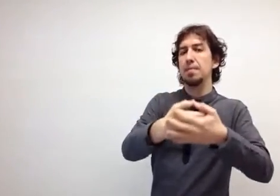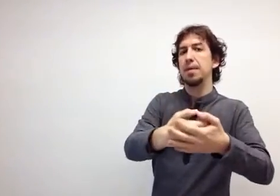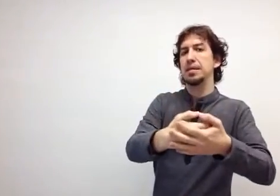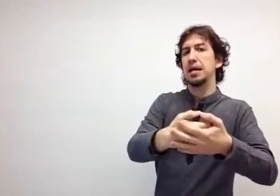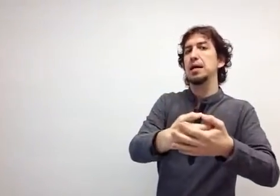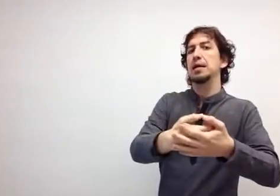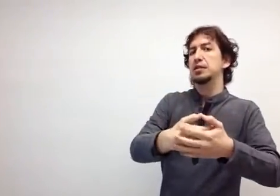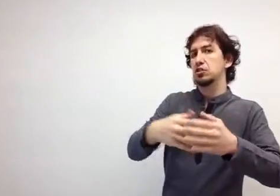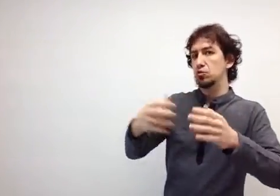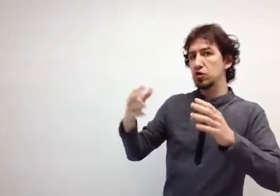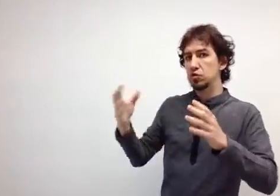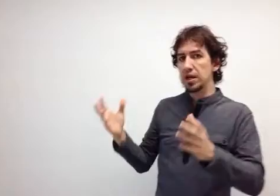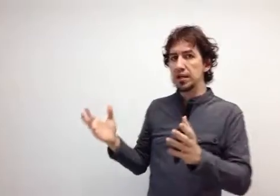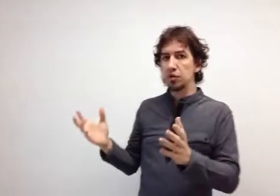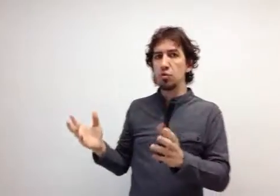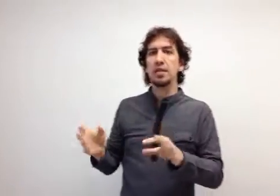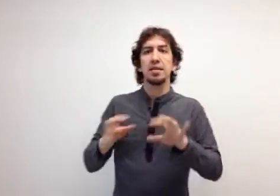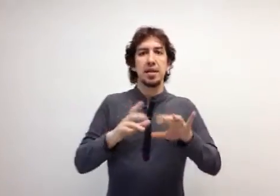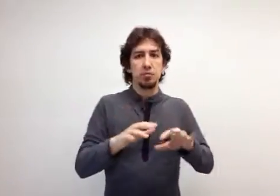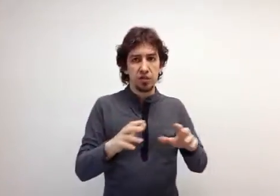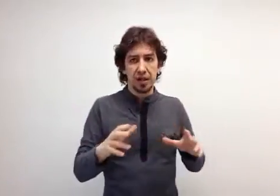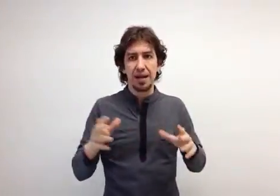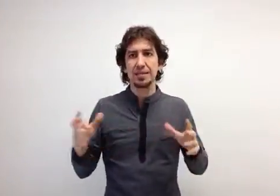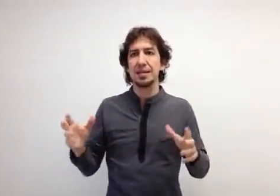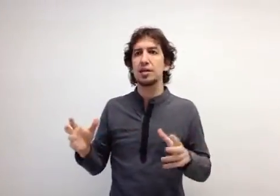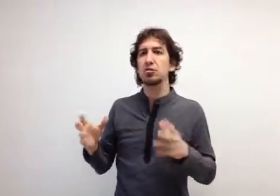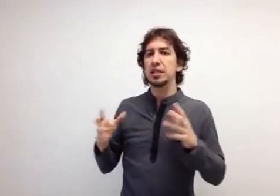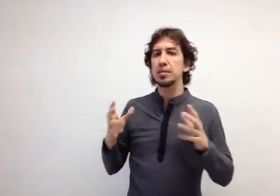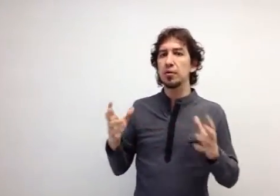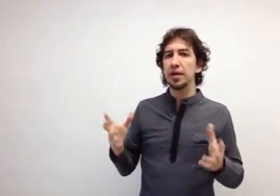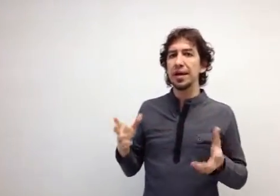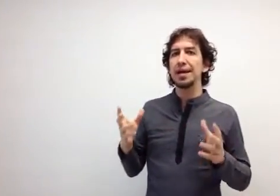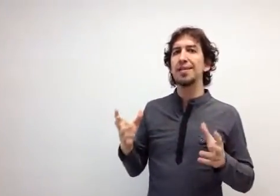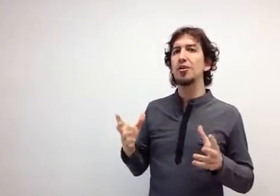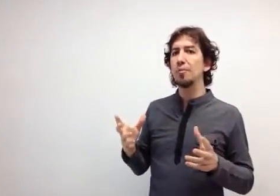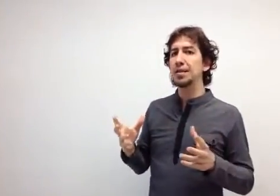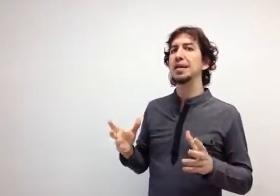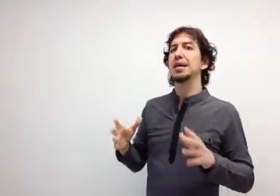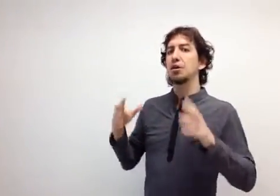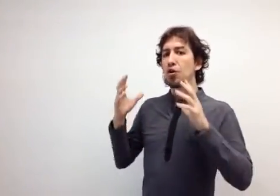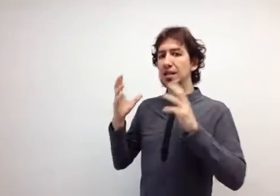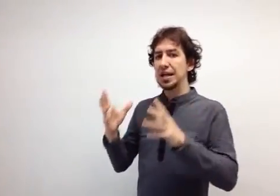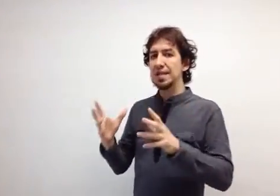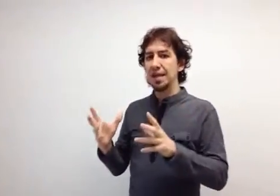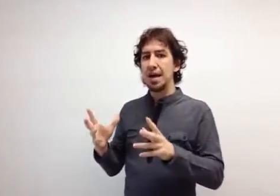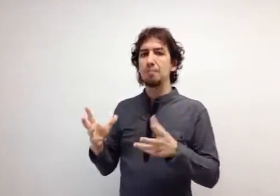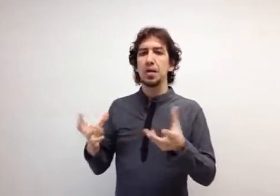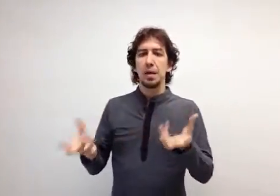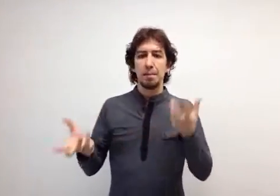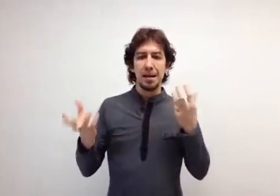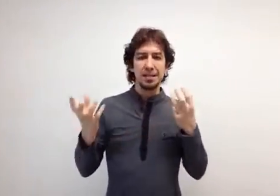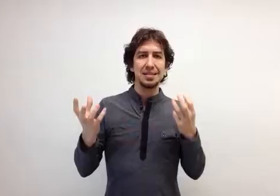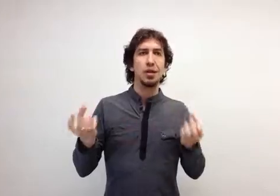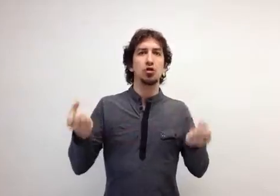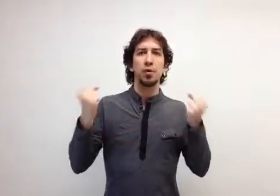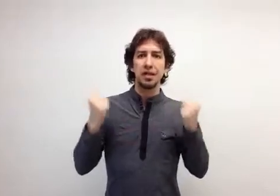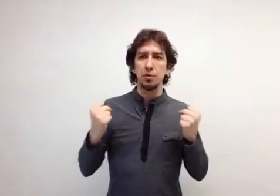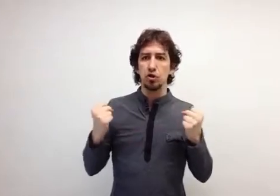empresa. Si somos un estudio de arquitectura, tendremos que rastrear todo este tipo de nombres con esa idea más desde los objetivos.